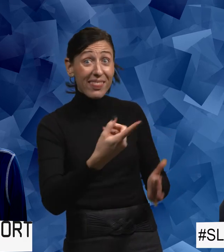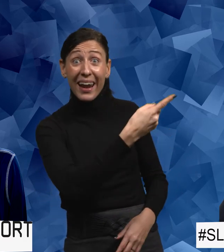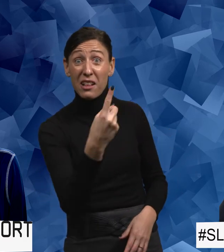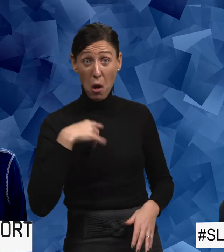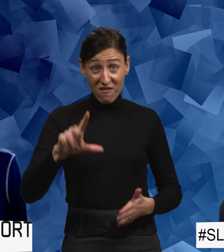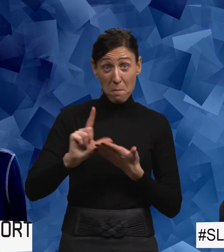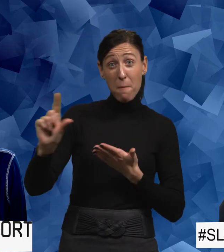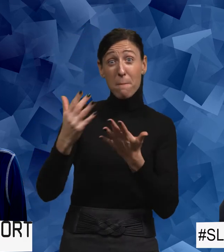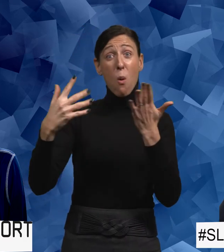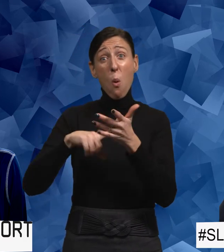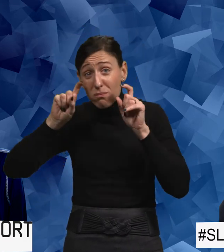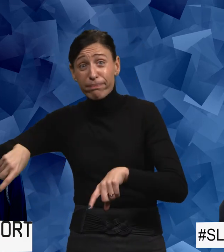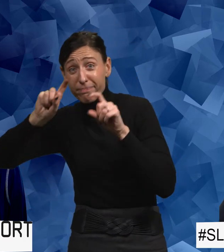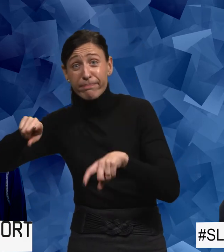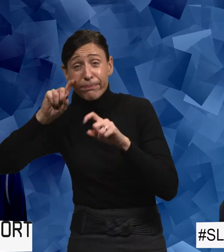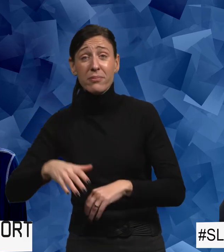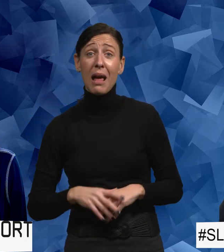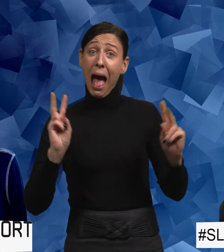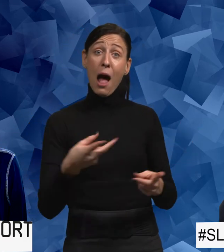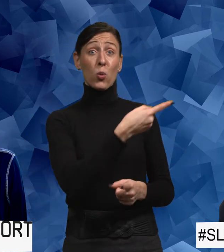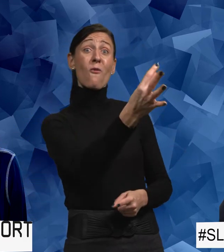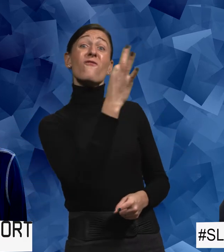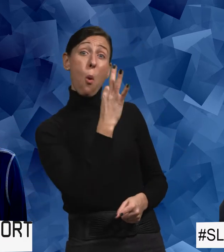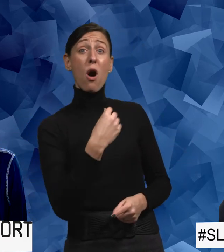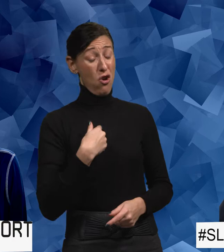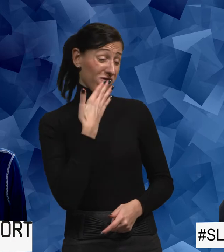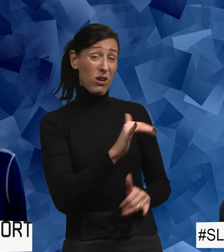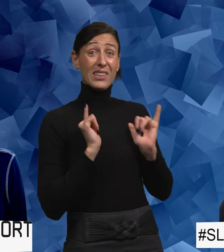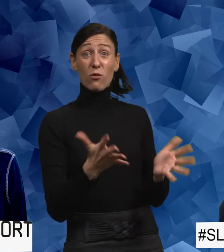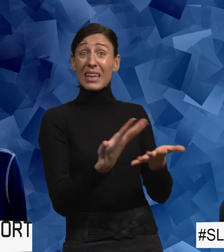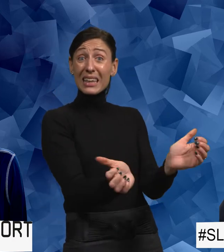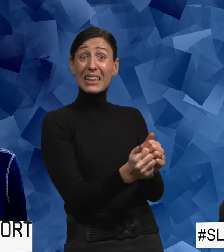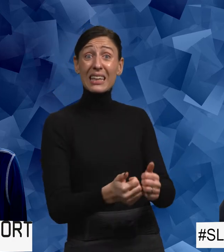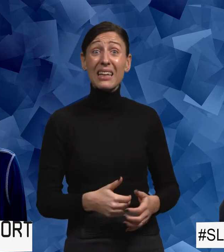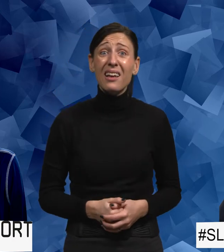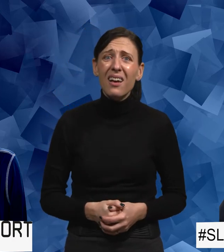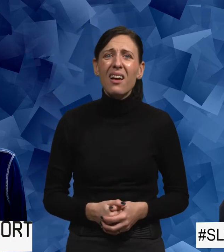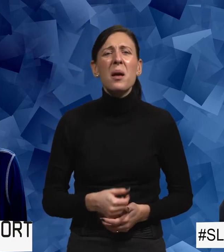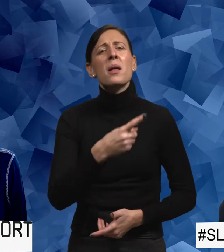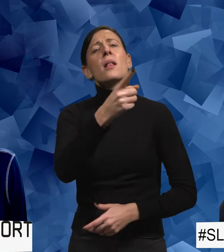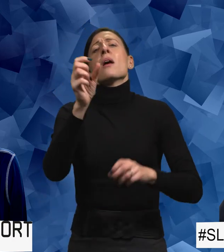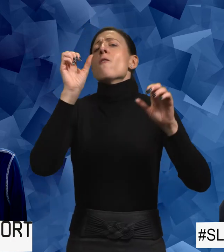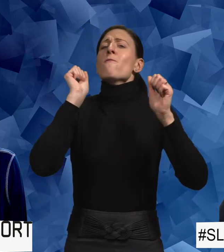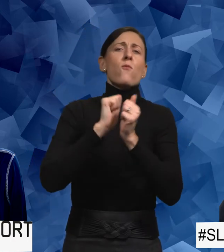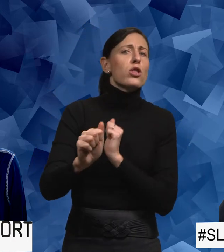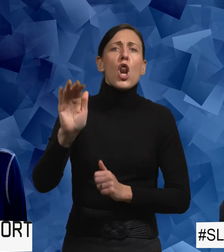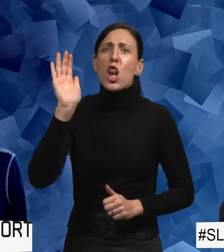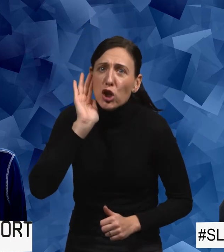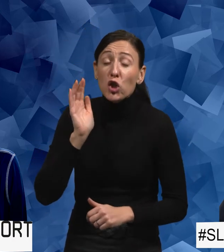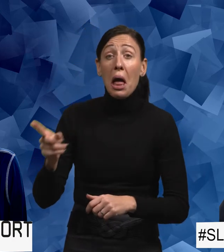så många gånger och grät. Och när folk frågade så sa jag såklart att det är ingenting, va? Men vi får inte lyssna på att det är ingenting. Nej,